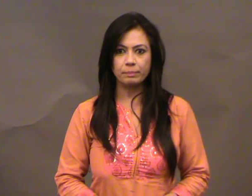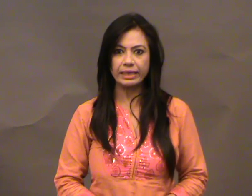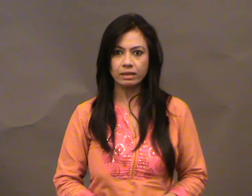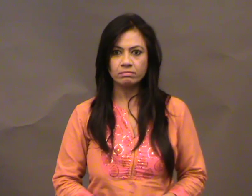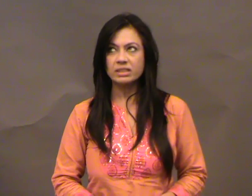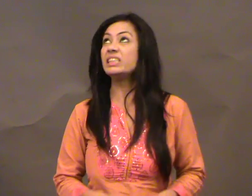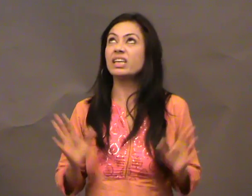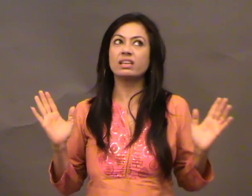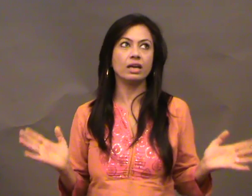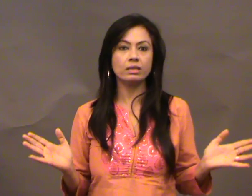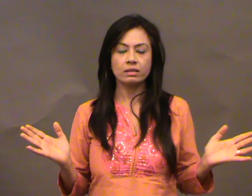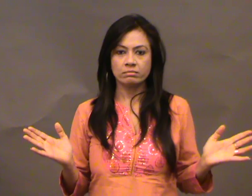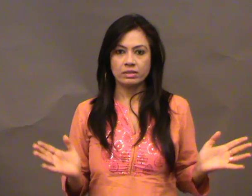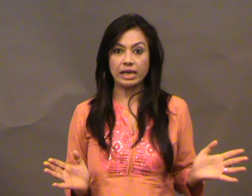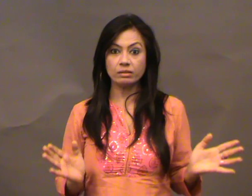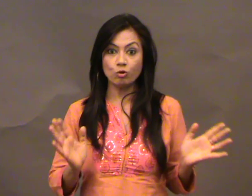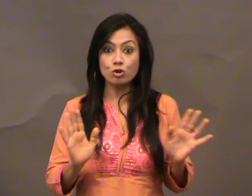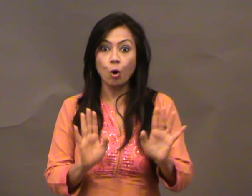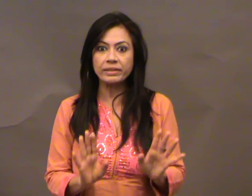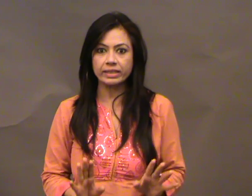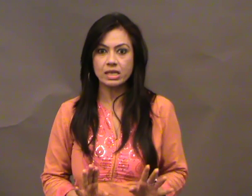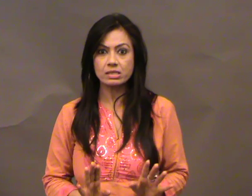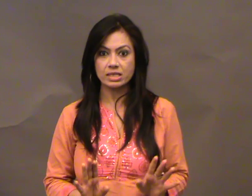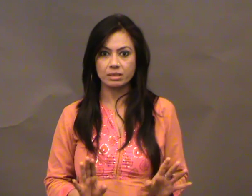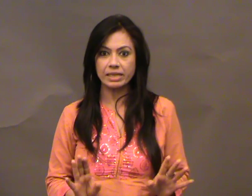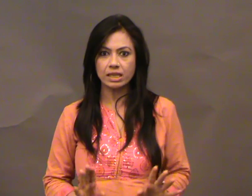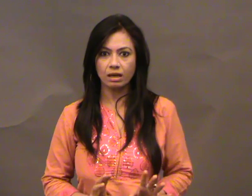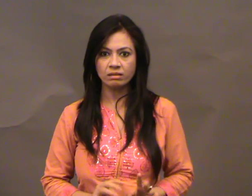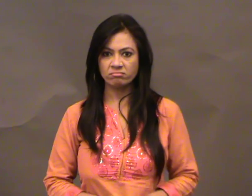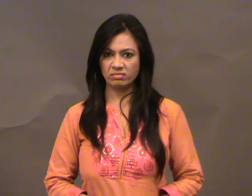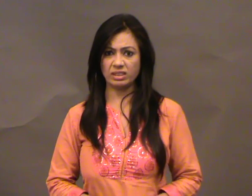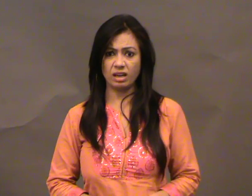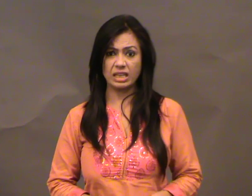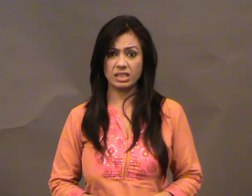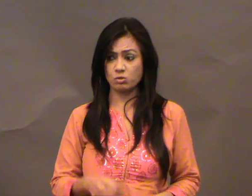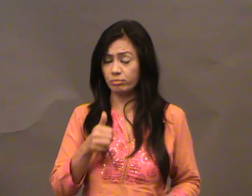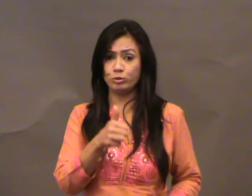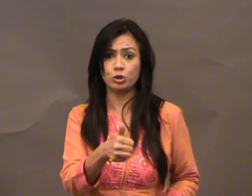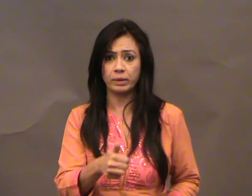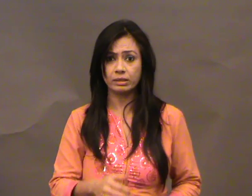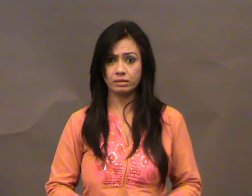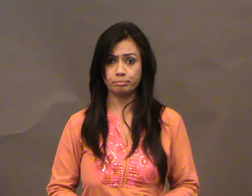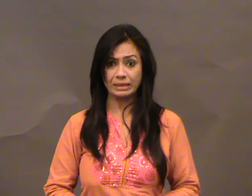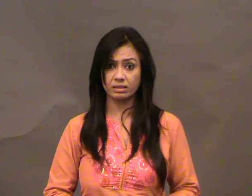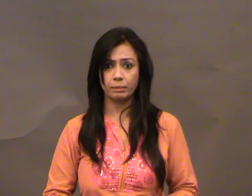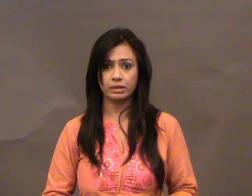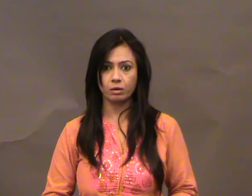पहले न, ये खर एकदब उस होम थेटर से सिस्टम जैसा था, जहां किसी ने उसको न्यूट बटन, सक्टन दबा दिया